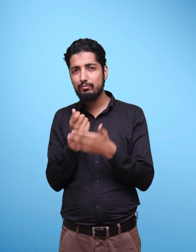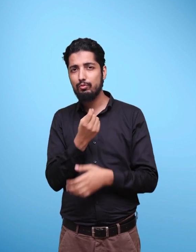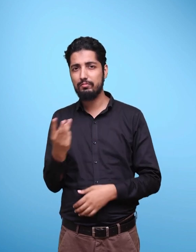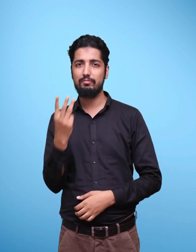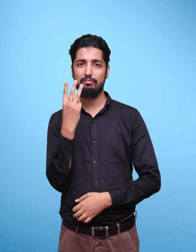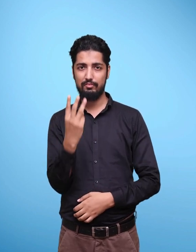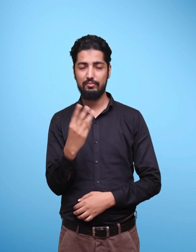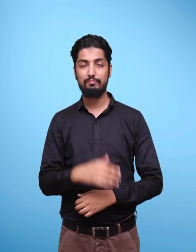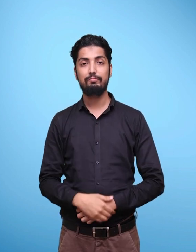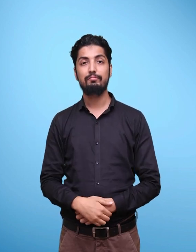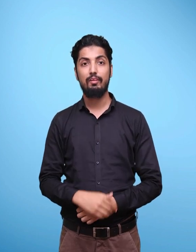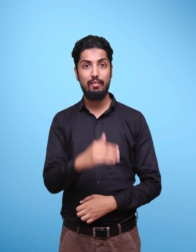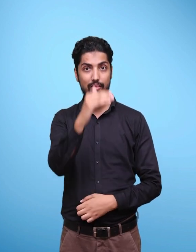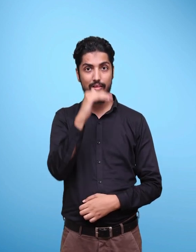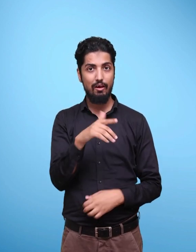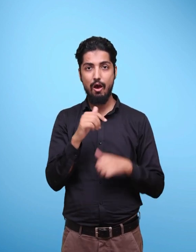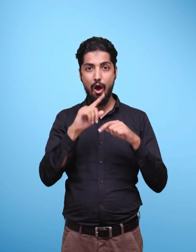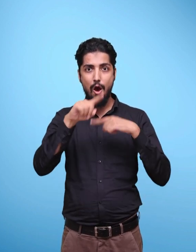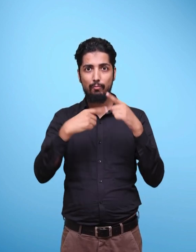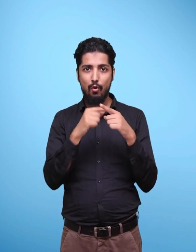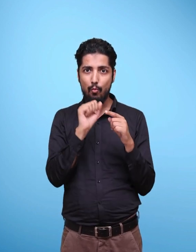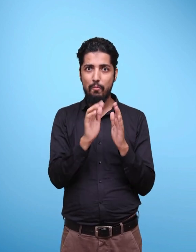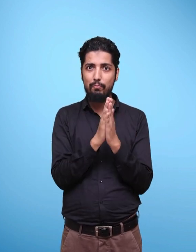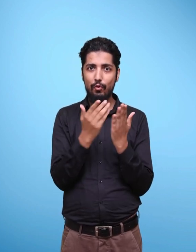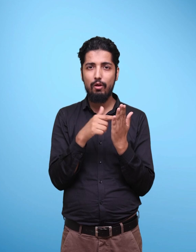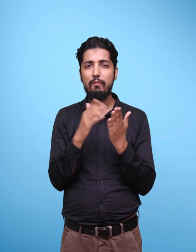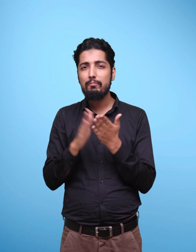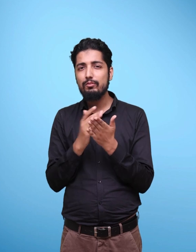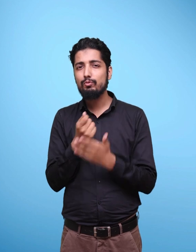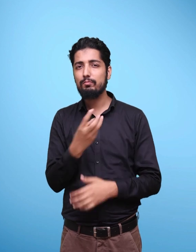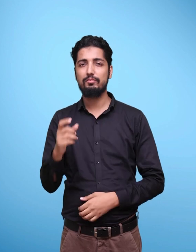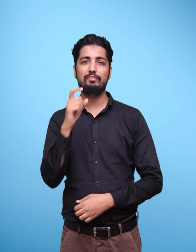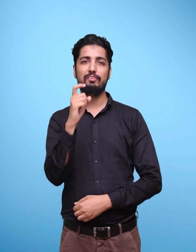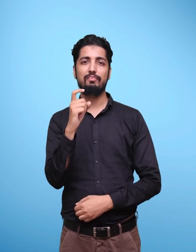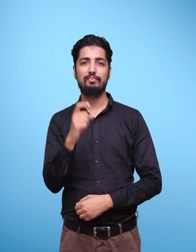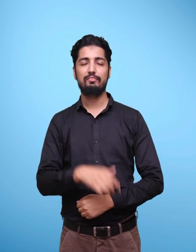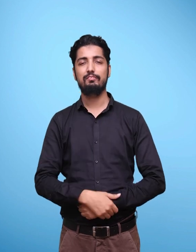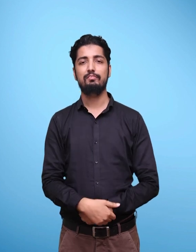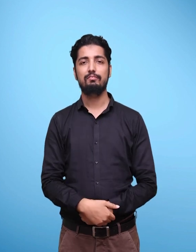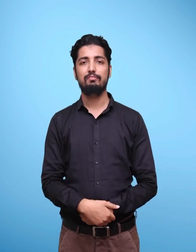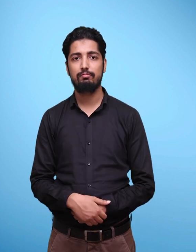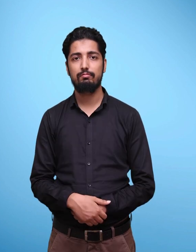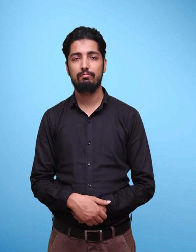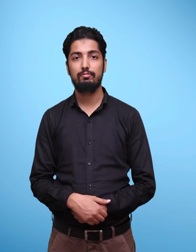Page 3 Forward Page 7 About the Book